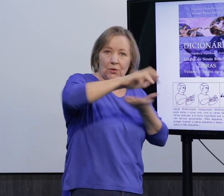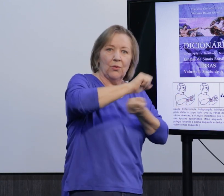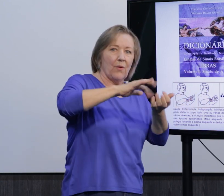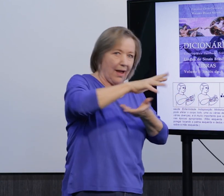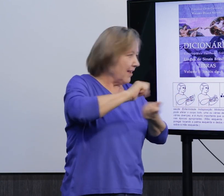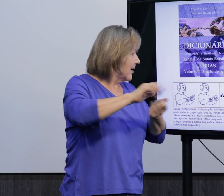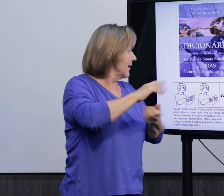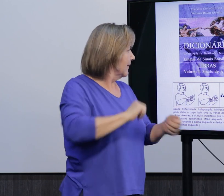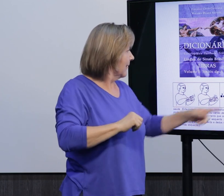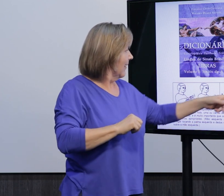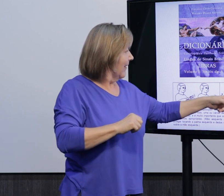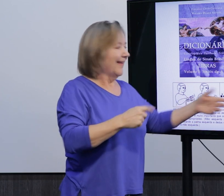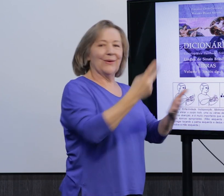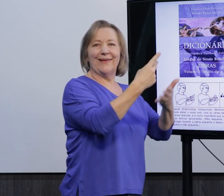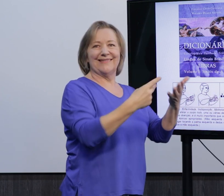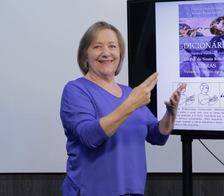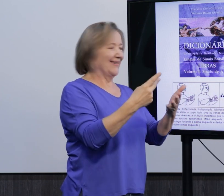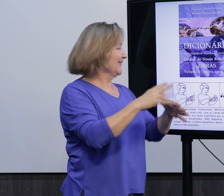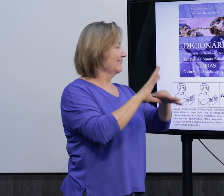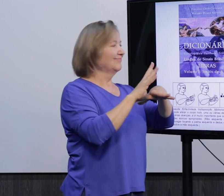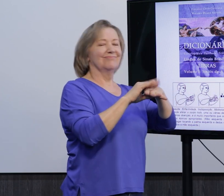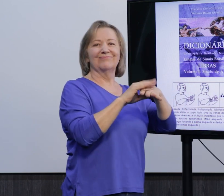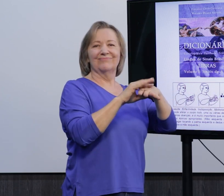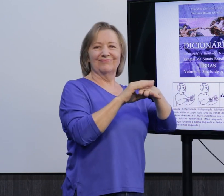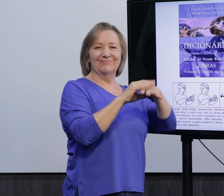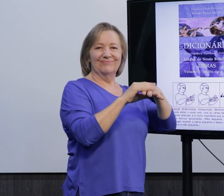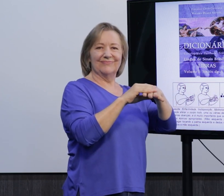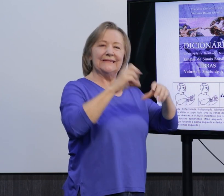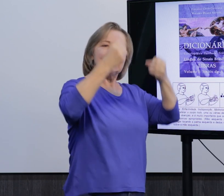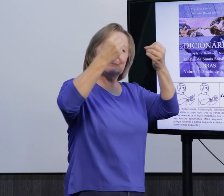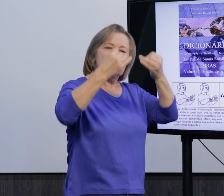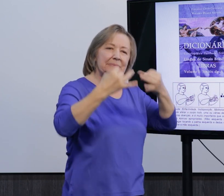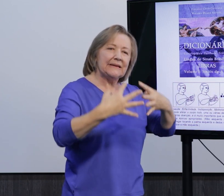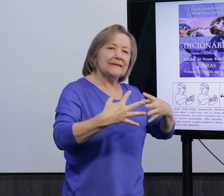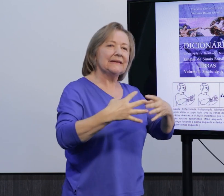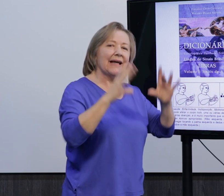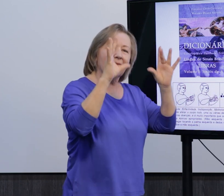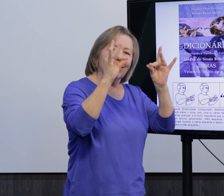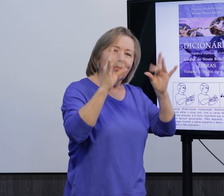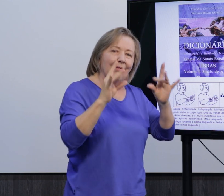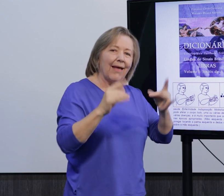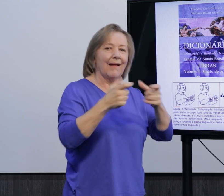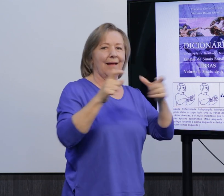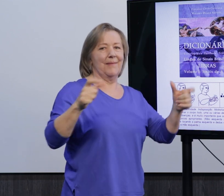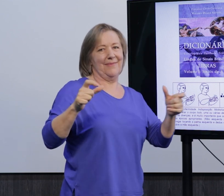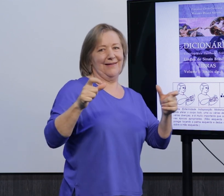também a escrita de sinais, assim, do Wright. E mais ali, a imagem pra fazer referência, né, e também explica, né, de forma